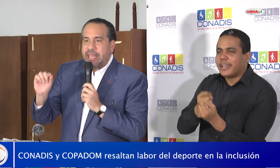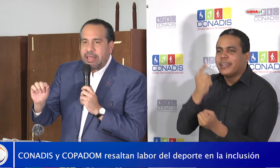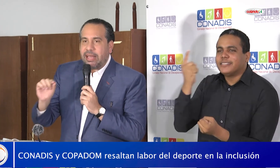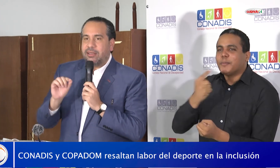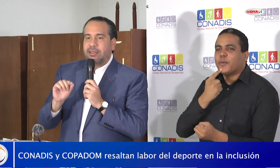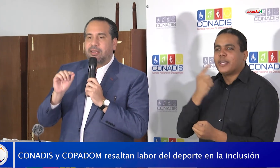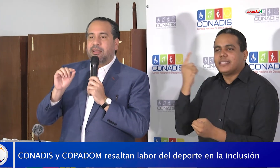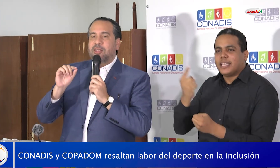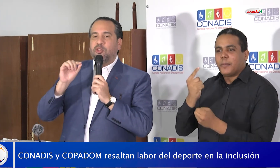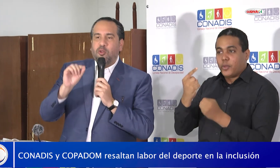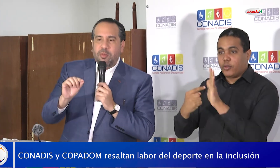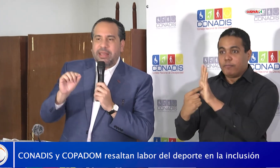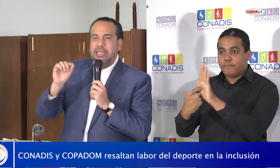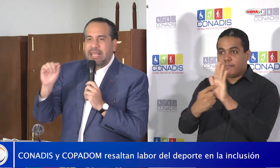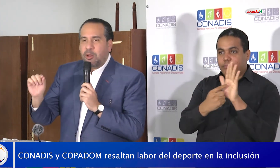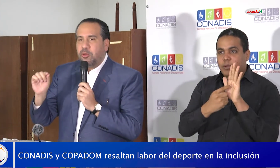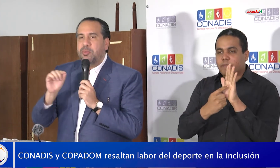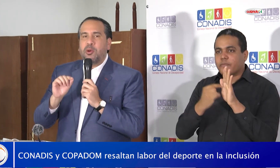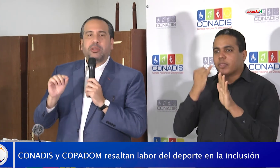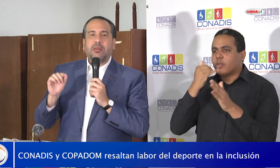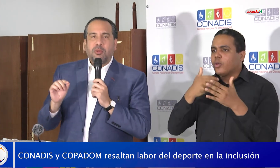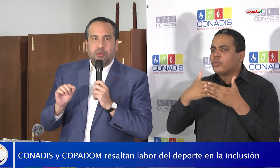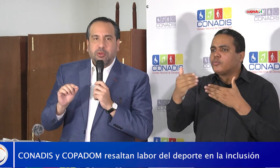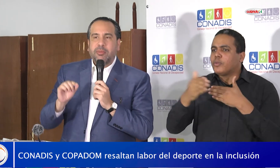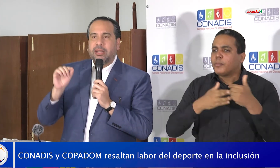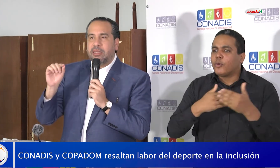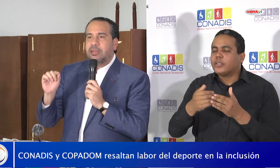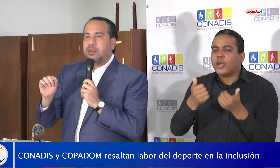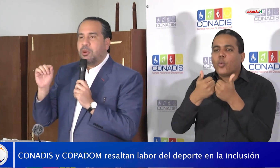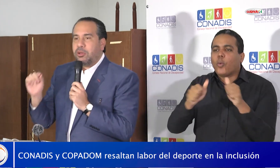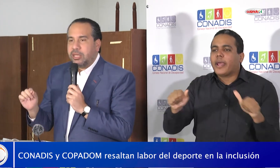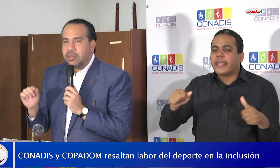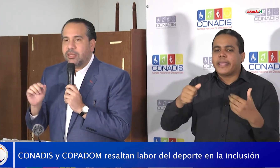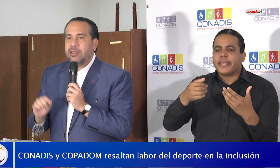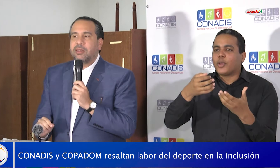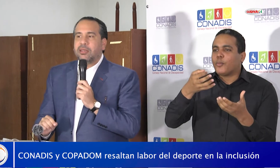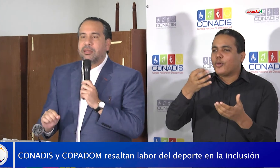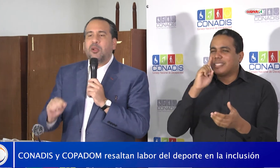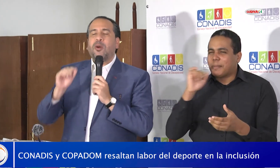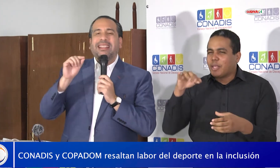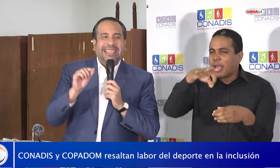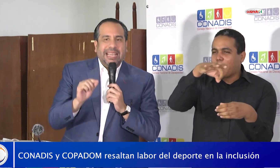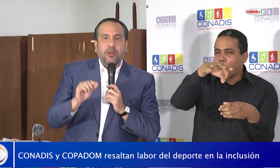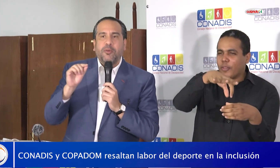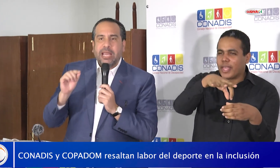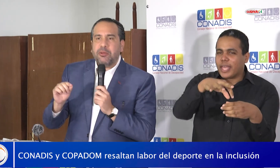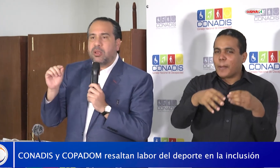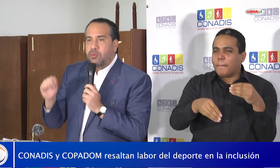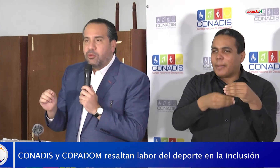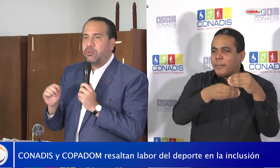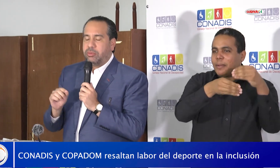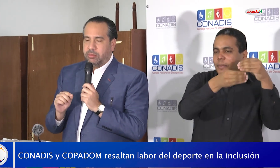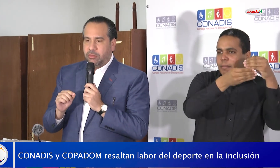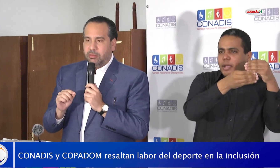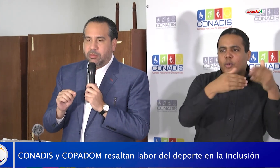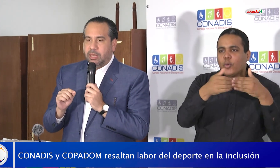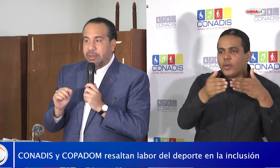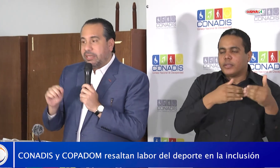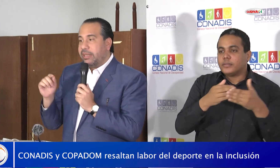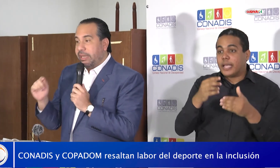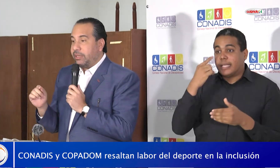moneda suma dinero, no importa el monto, invertido en deporte, de cualquier gobierno en el mundo,